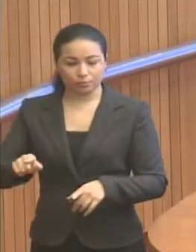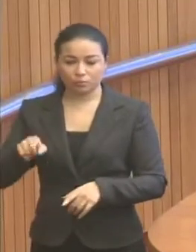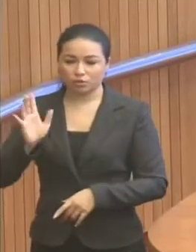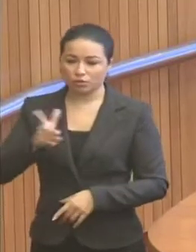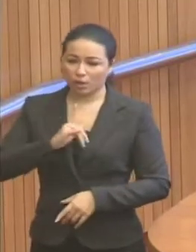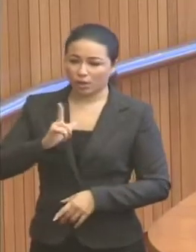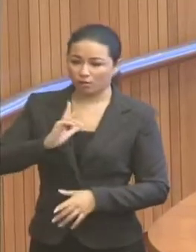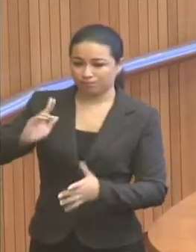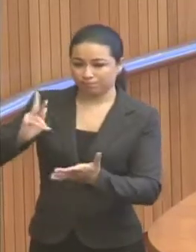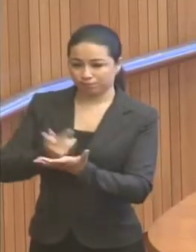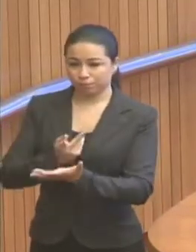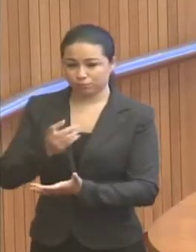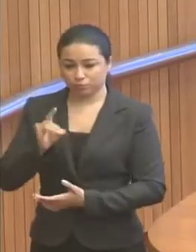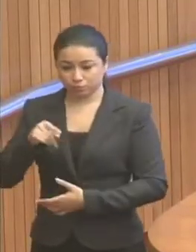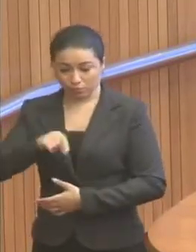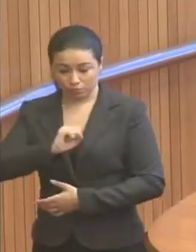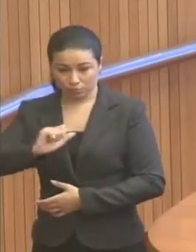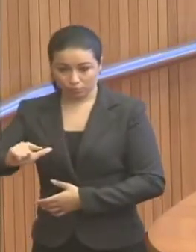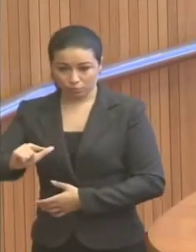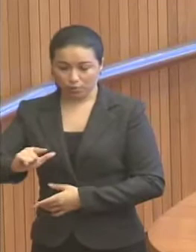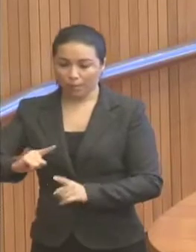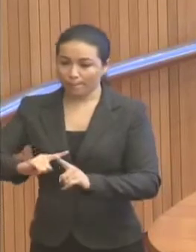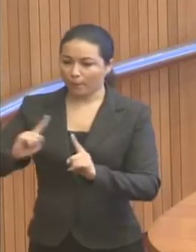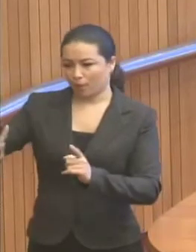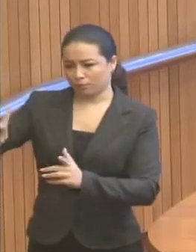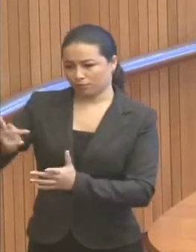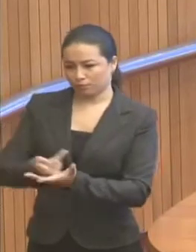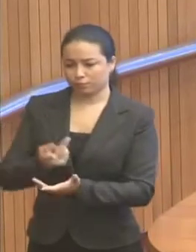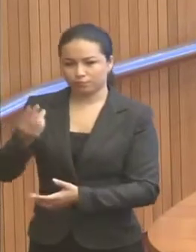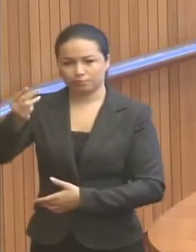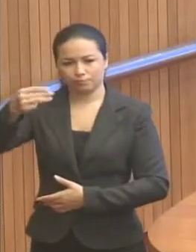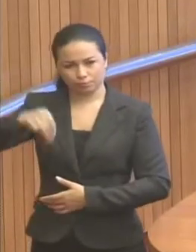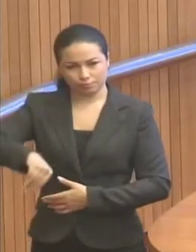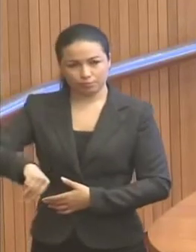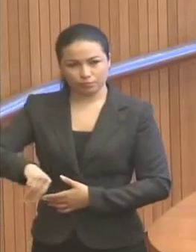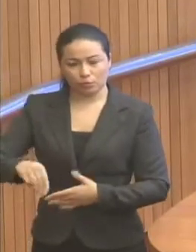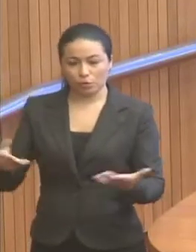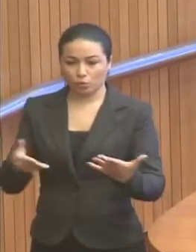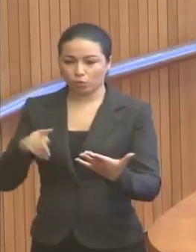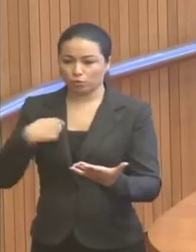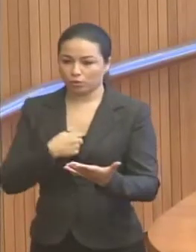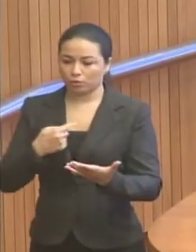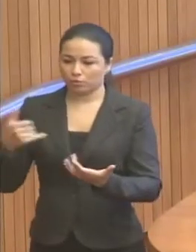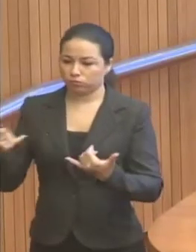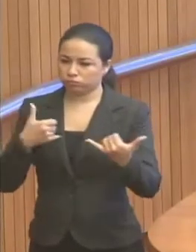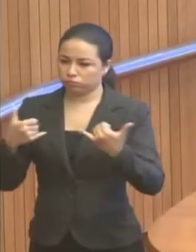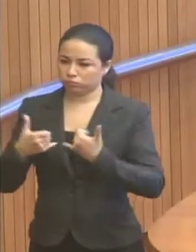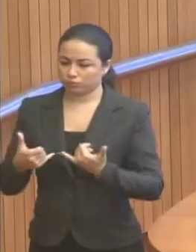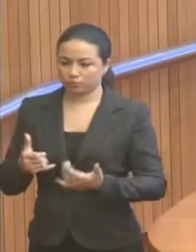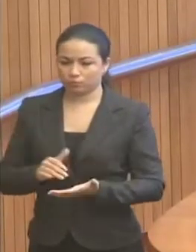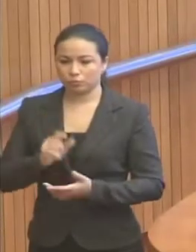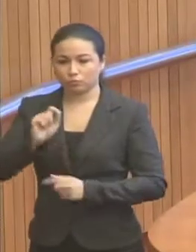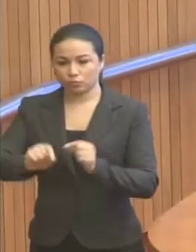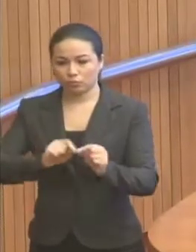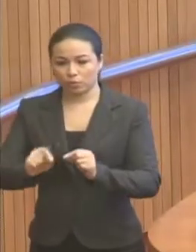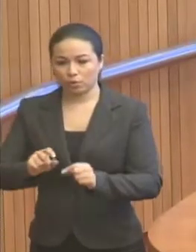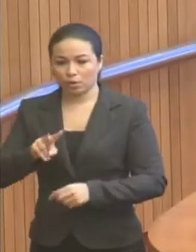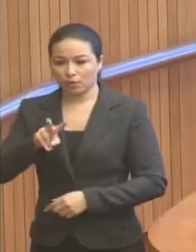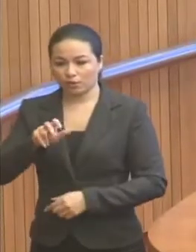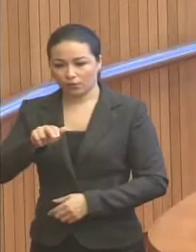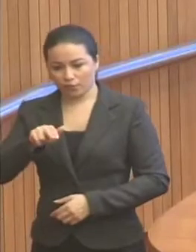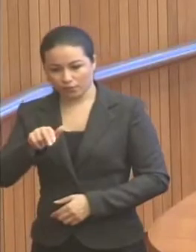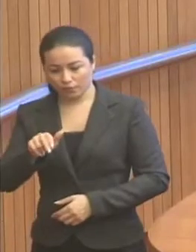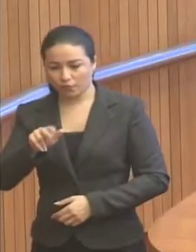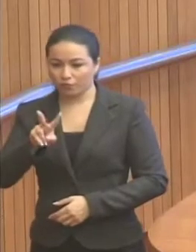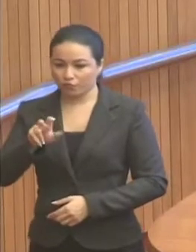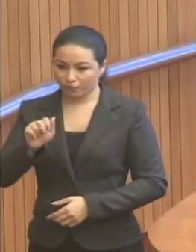que está afetando não apenas São Luís, está afetando o Maranhão. Hoje nós recebemos a informação de que as vãs